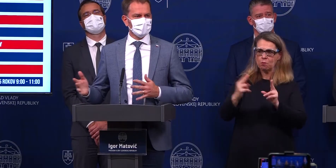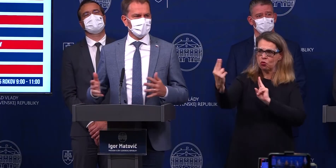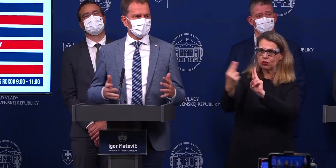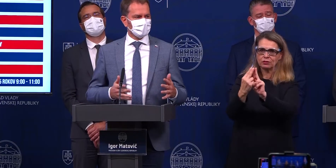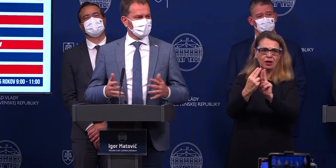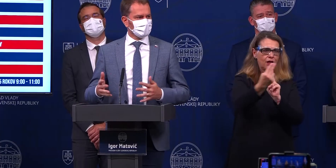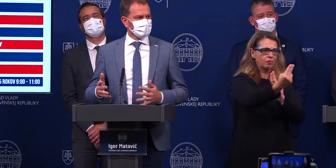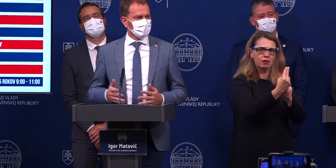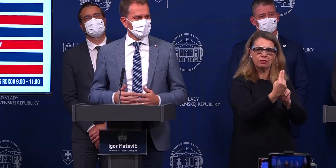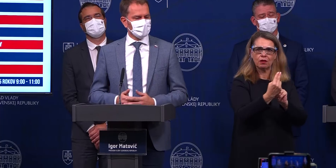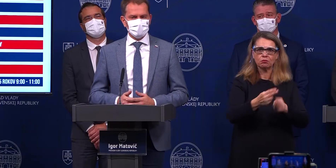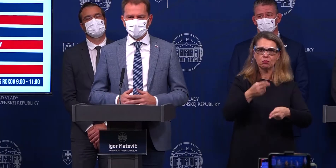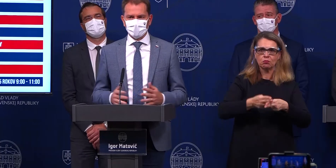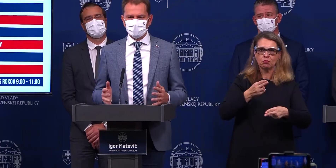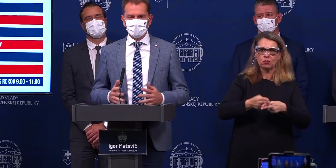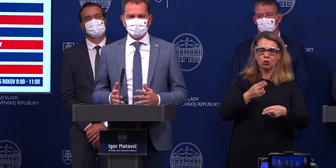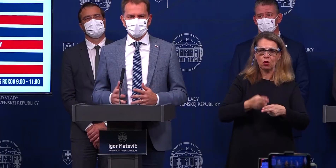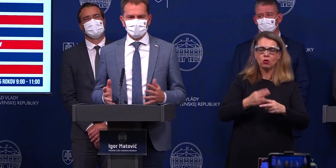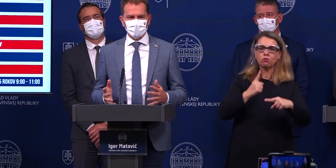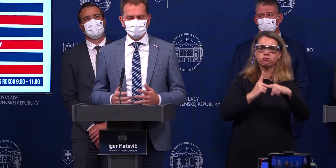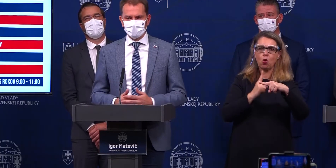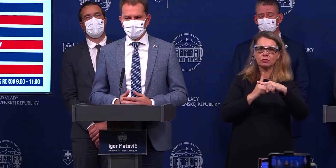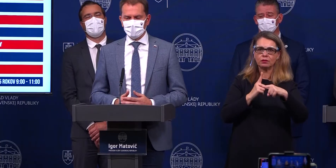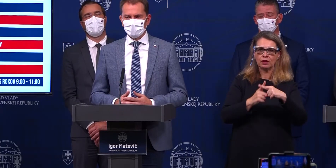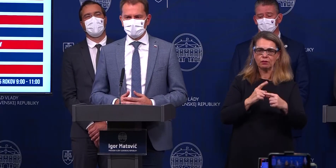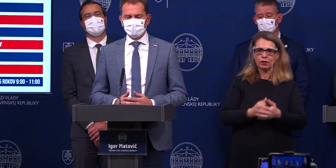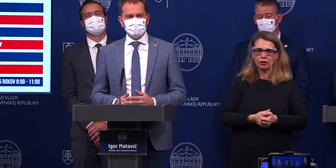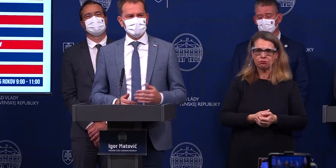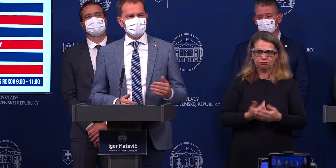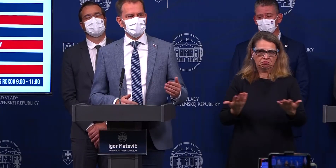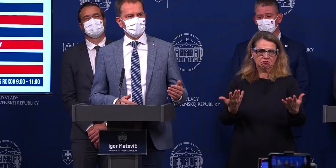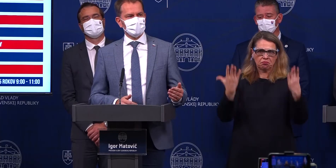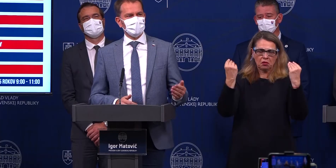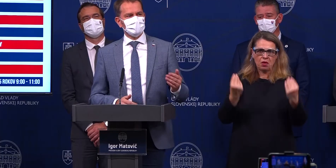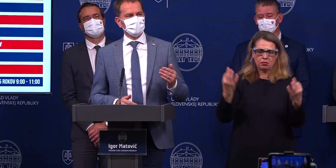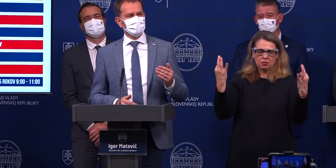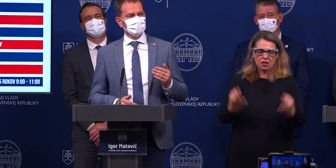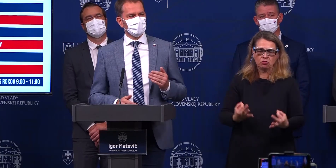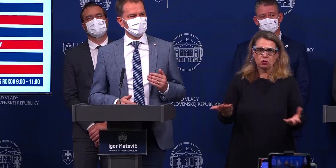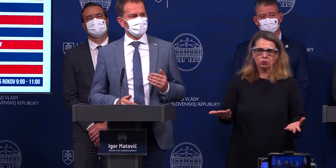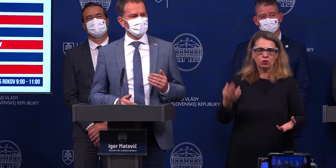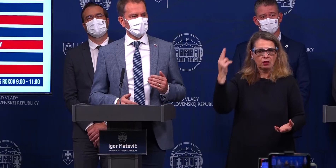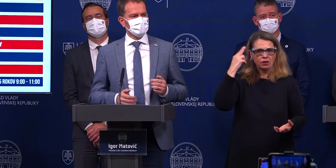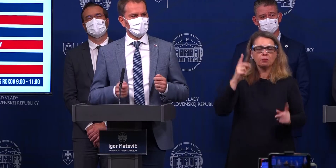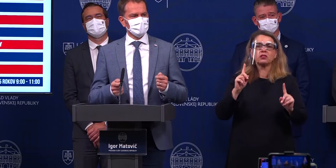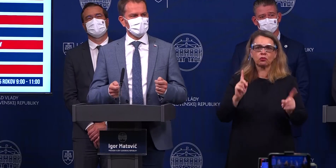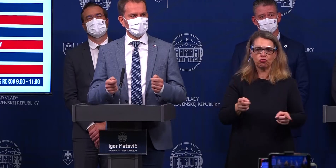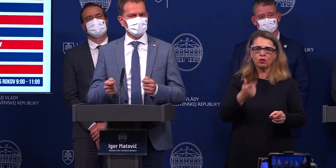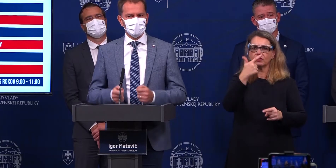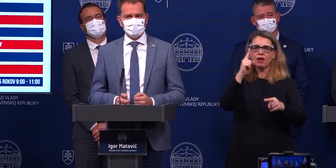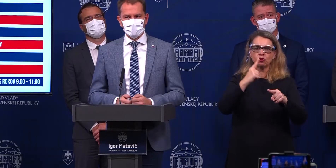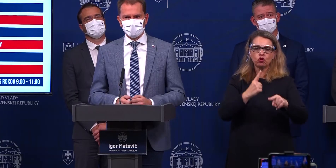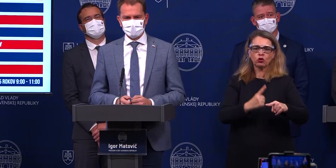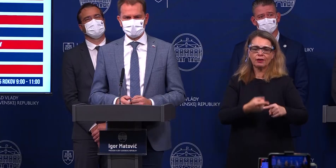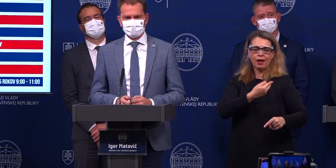Keďže tá matematika pri tom šírení vírusu je jednoduchá, v podstate by sme sa museli správať 200 krát zodpovednejšie, aby sme mali šancu